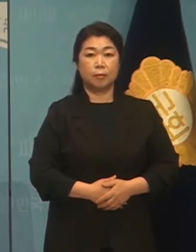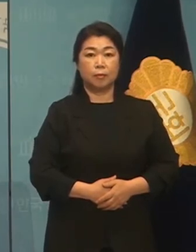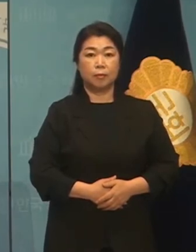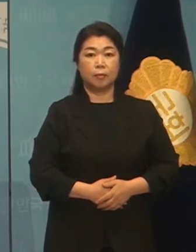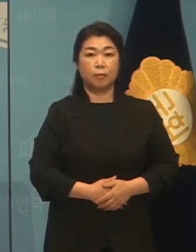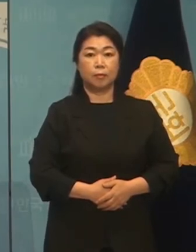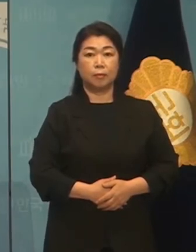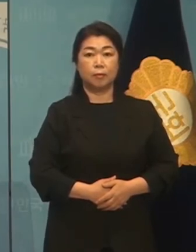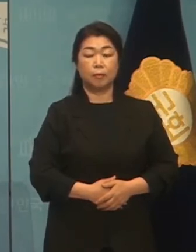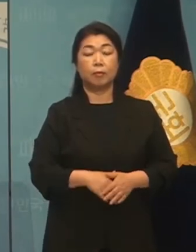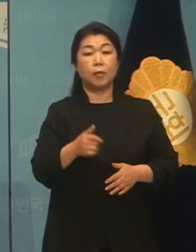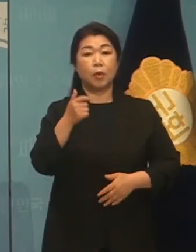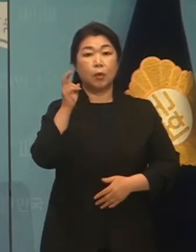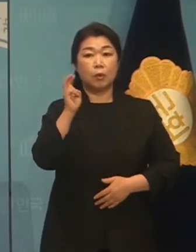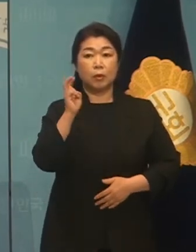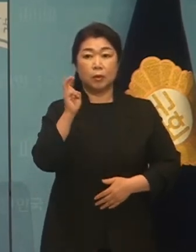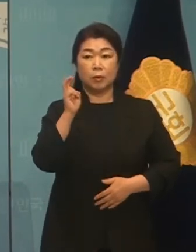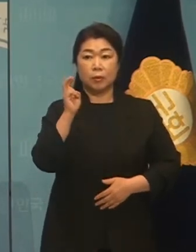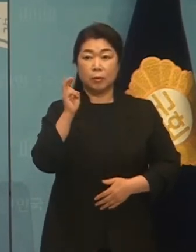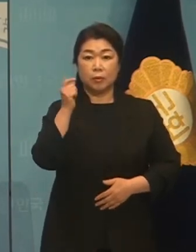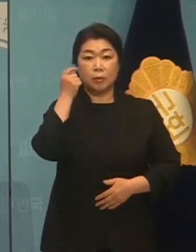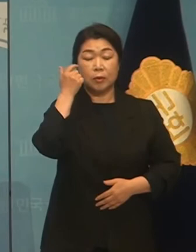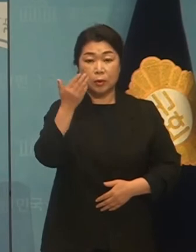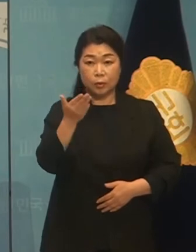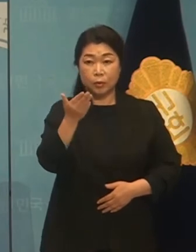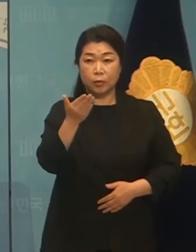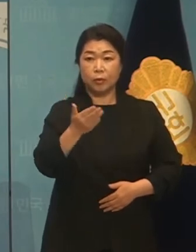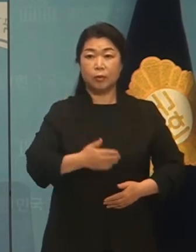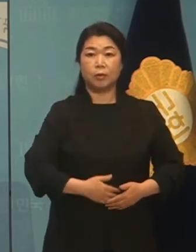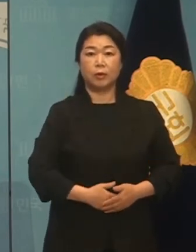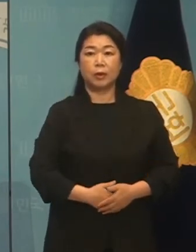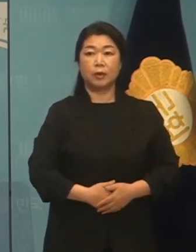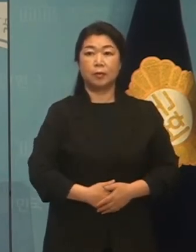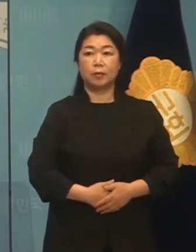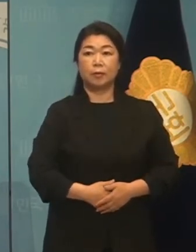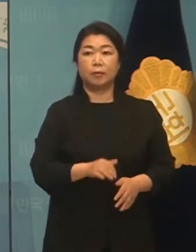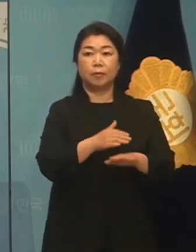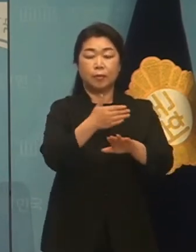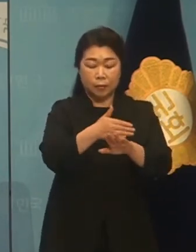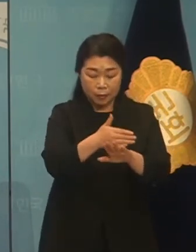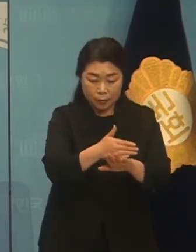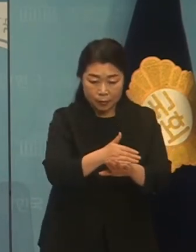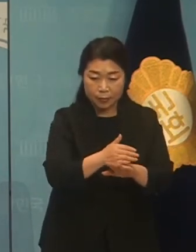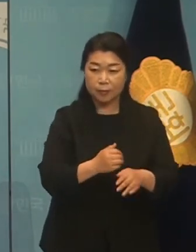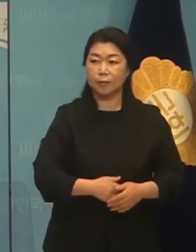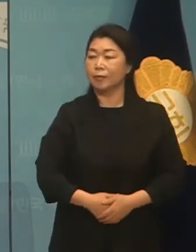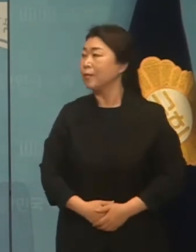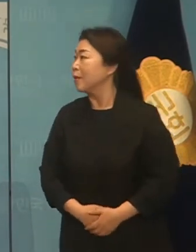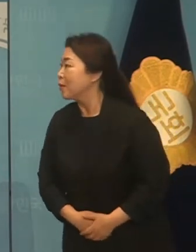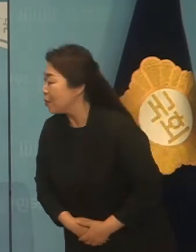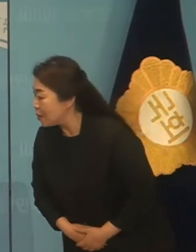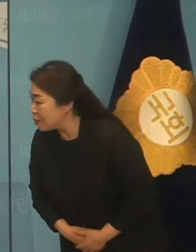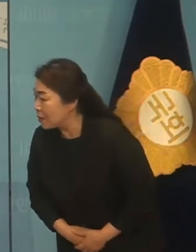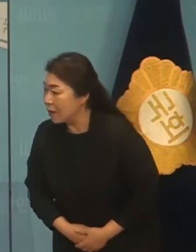감사합니다 감사합니다 감사합니다 감사합니다 감사합니다